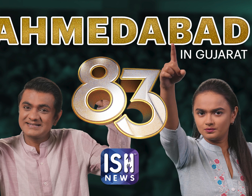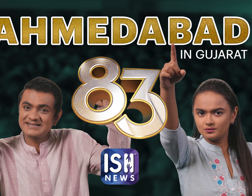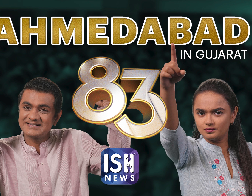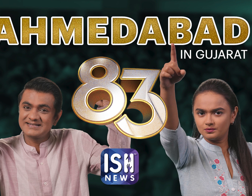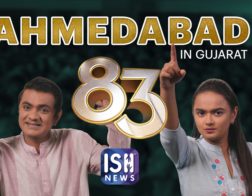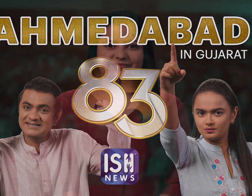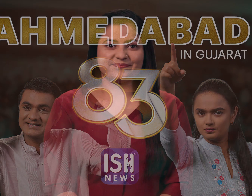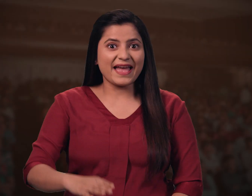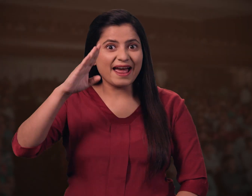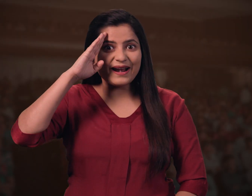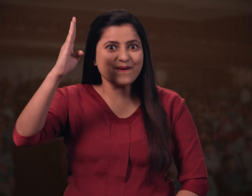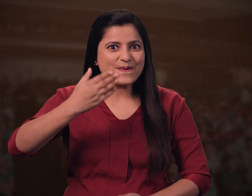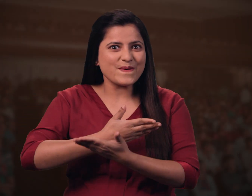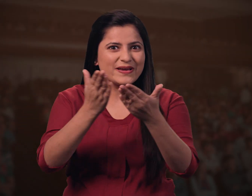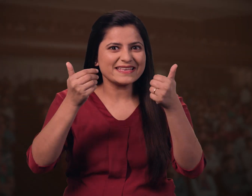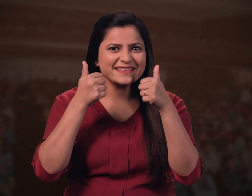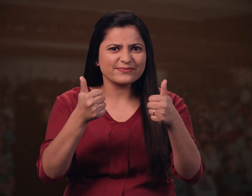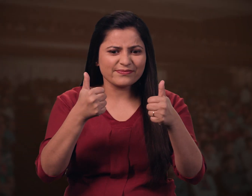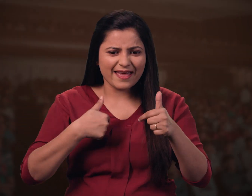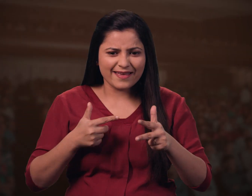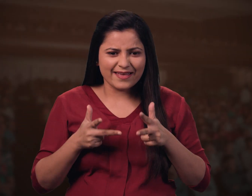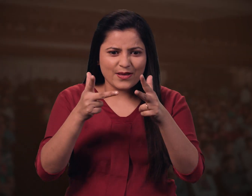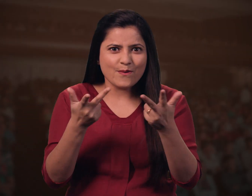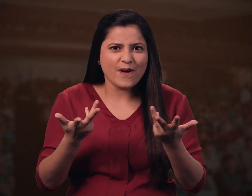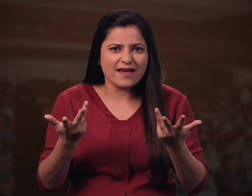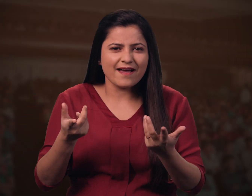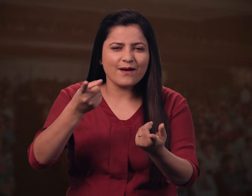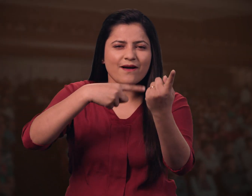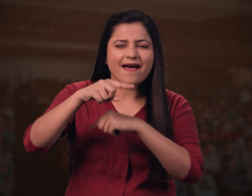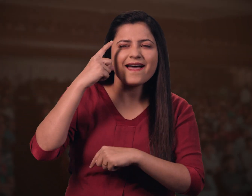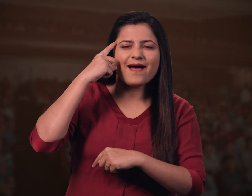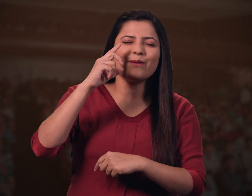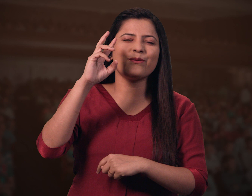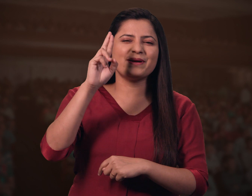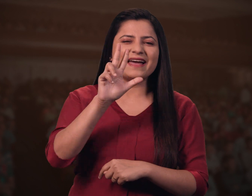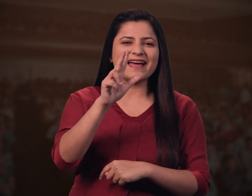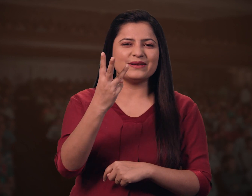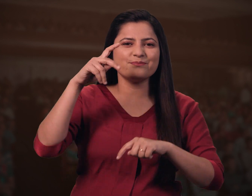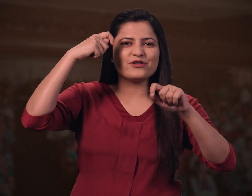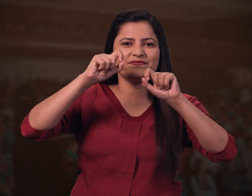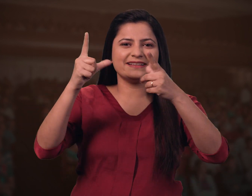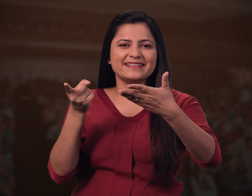દરેકને હાલો સું કેવાની છું તે ISL માં 83 બદલ છે